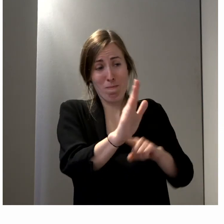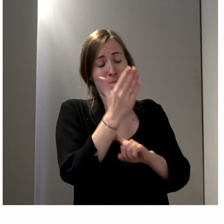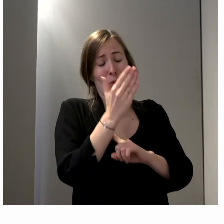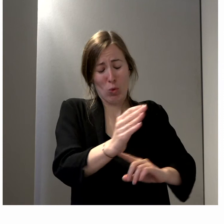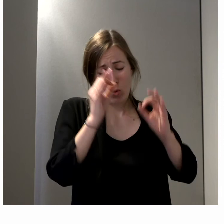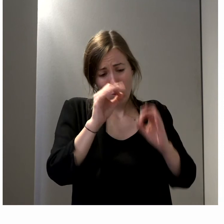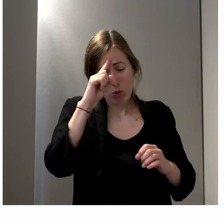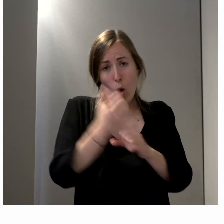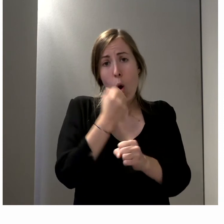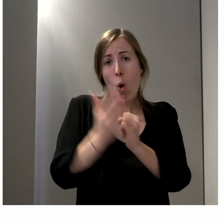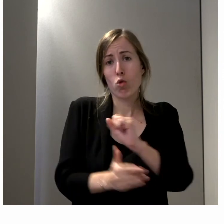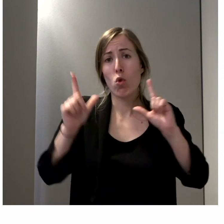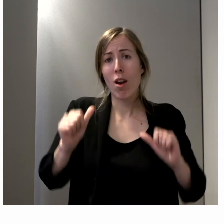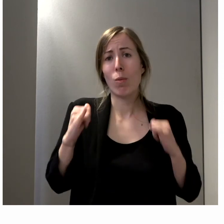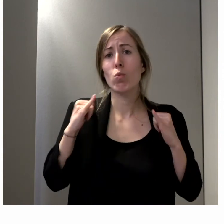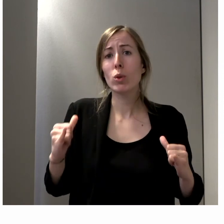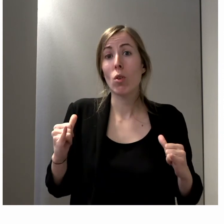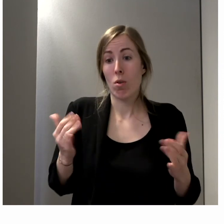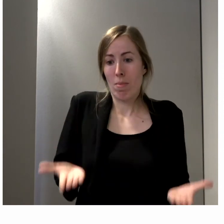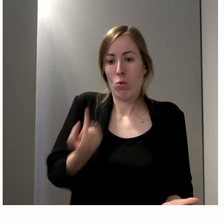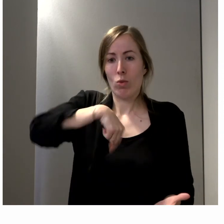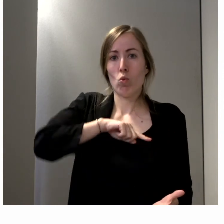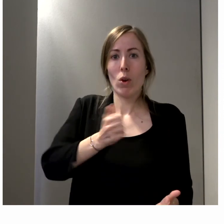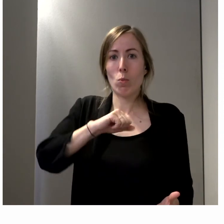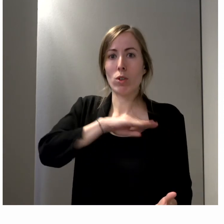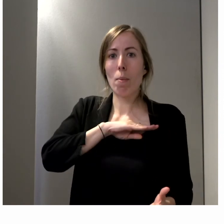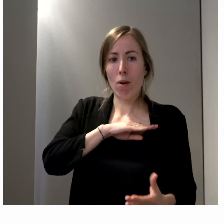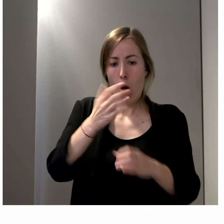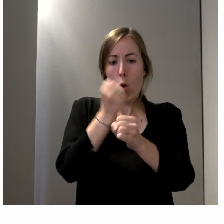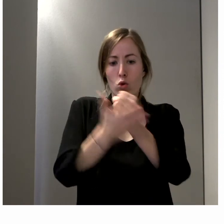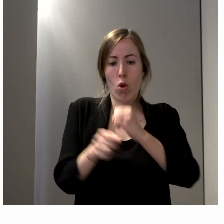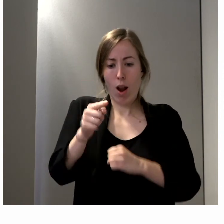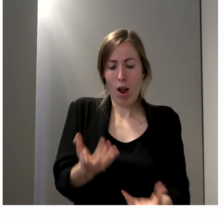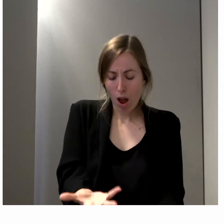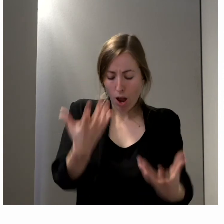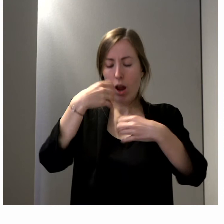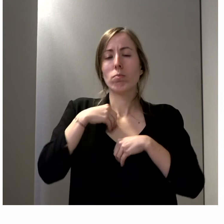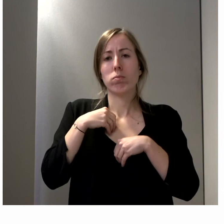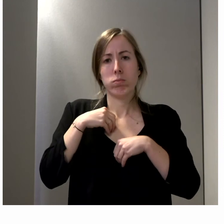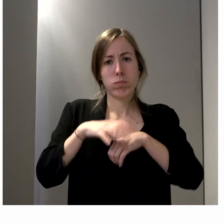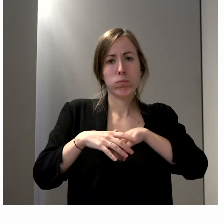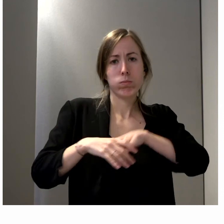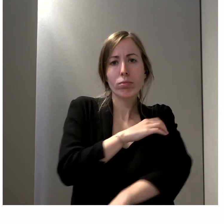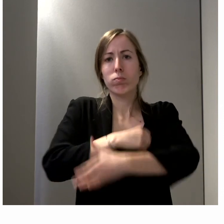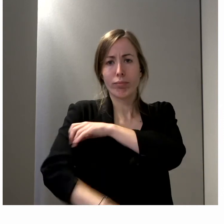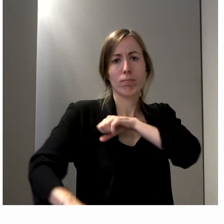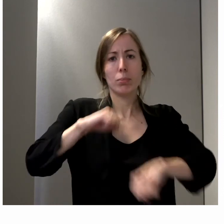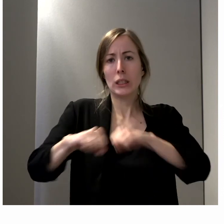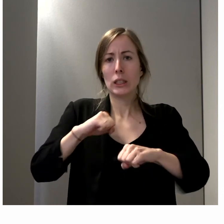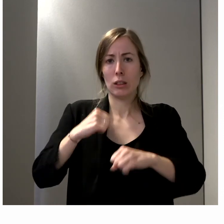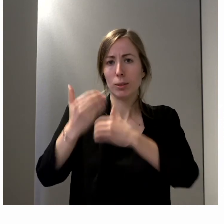présenté ces enjeux. À nous, maintenant, nous en saisir pour vraiment faire avancer